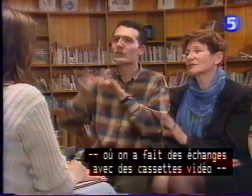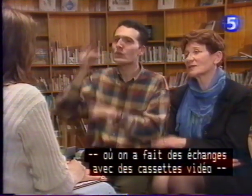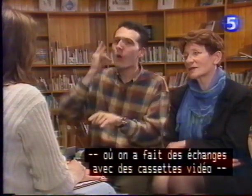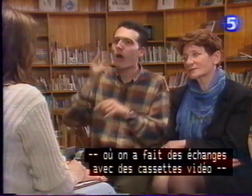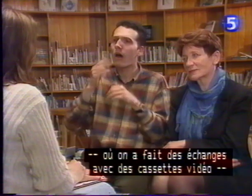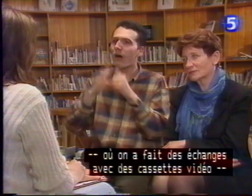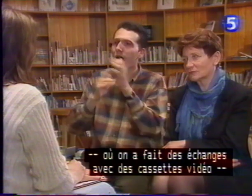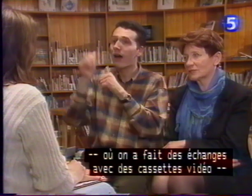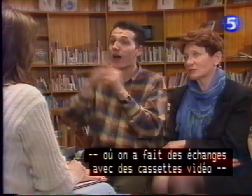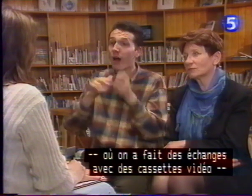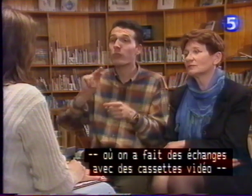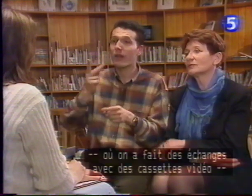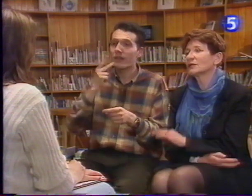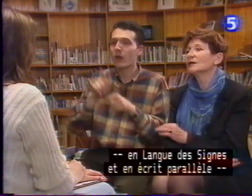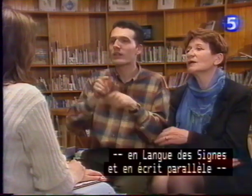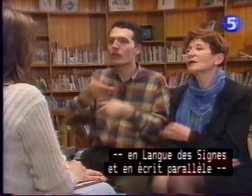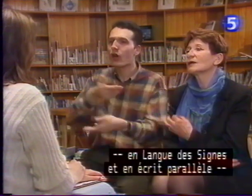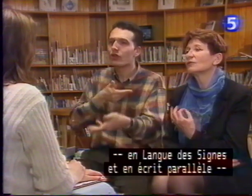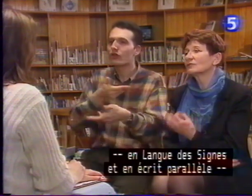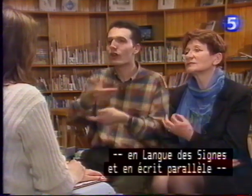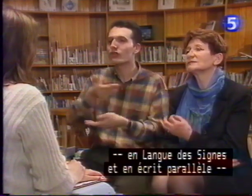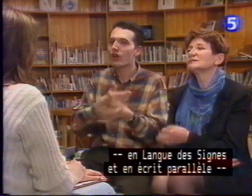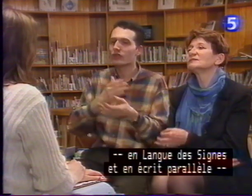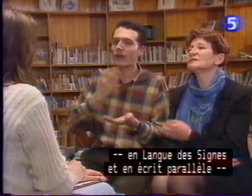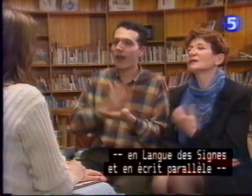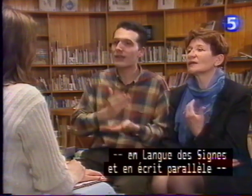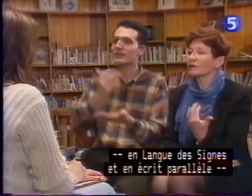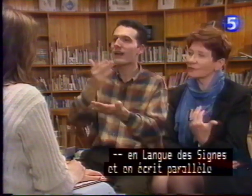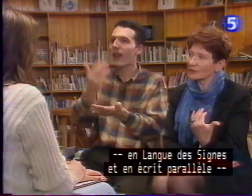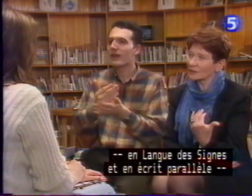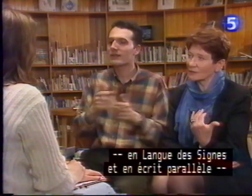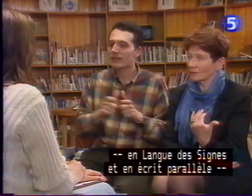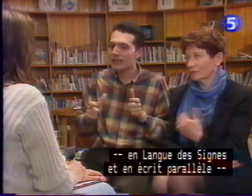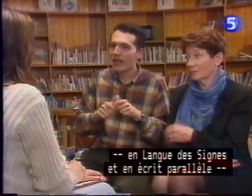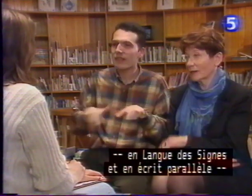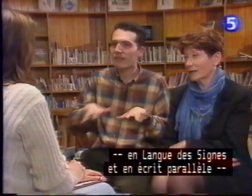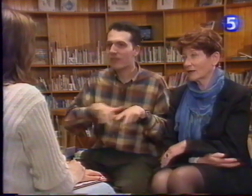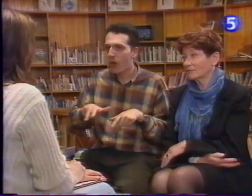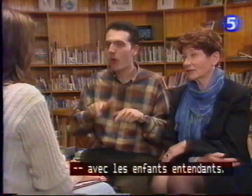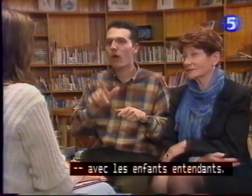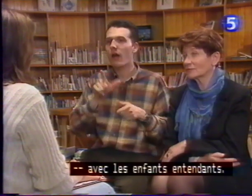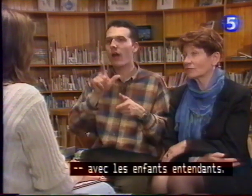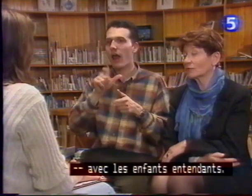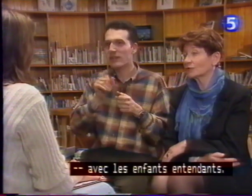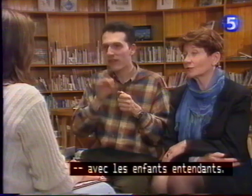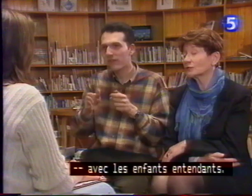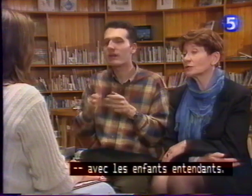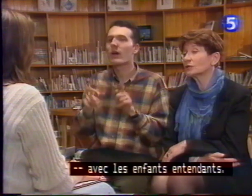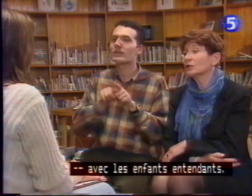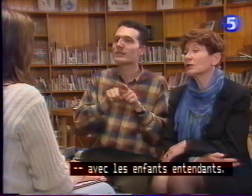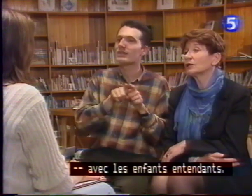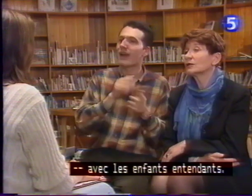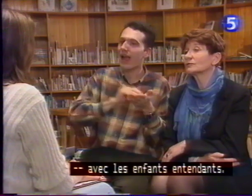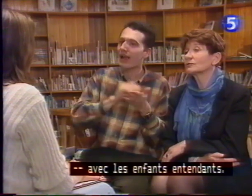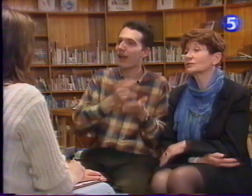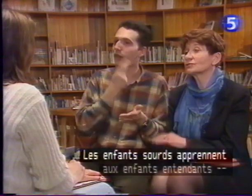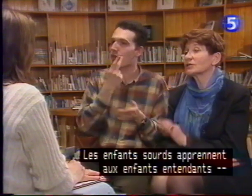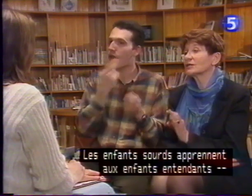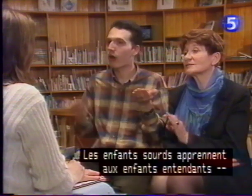cassettes vidéo en langue des signes et en écrits parallèles avec les enfants entendants. Les enfants